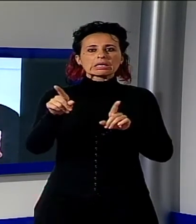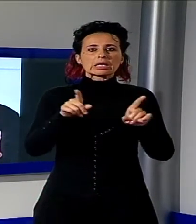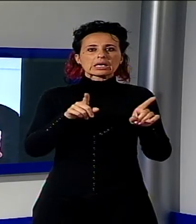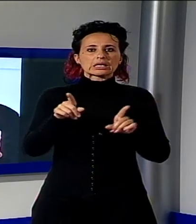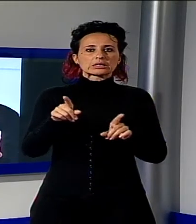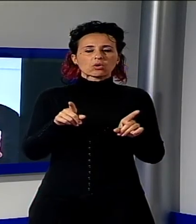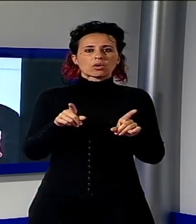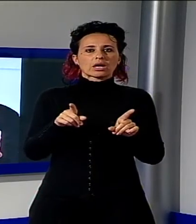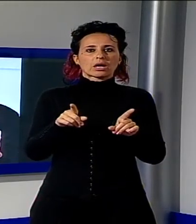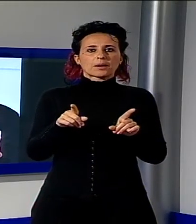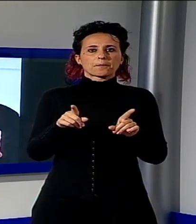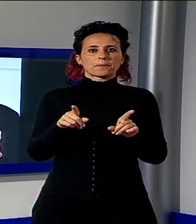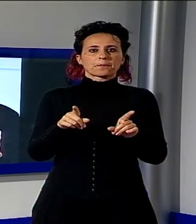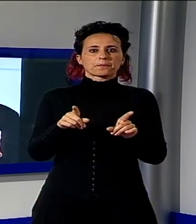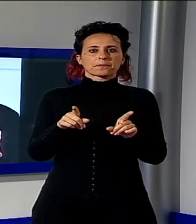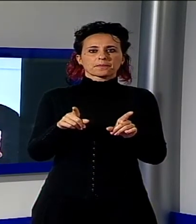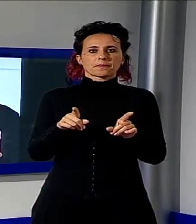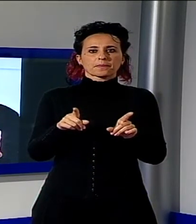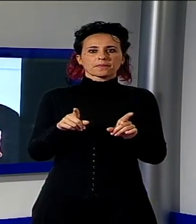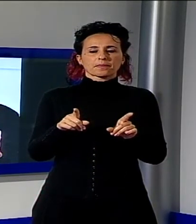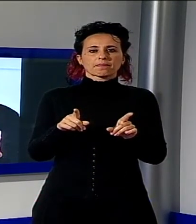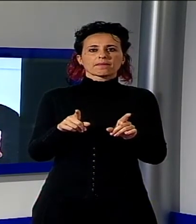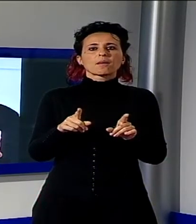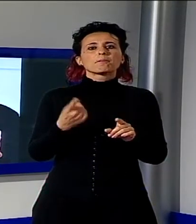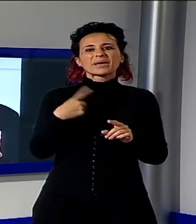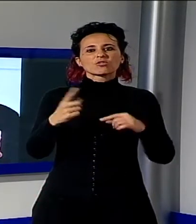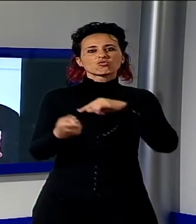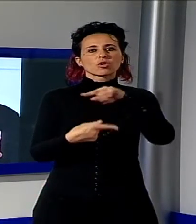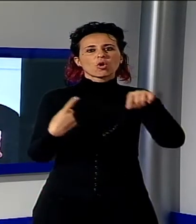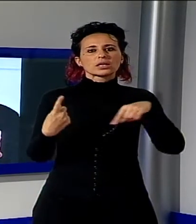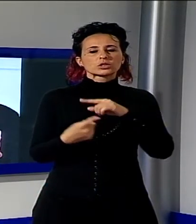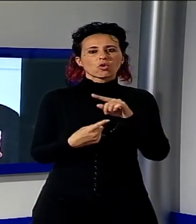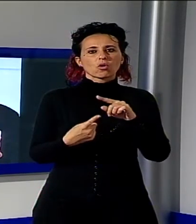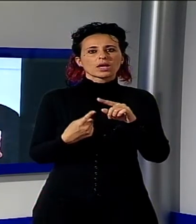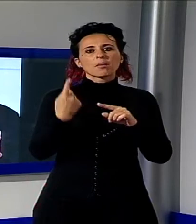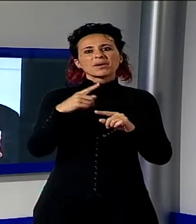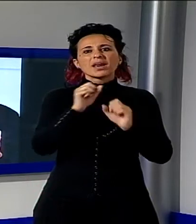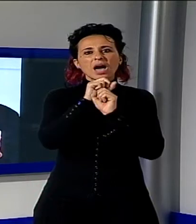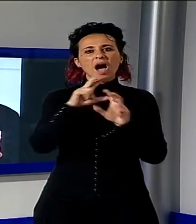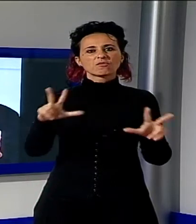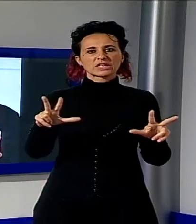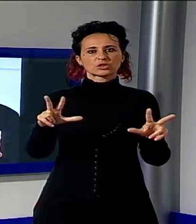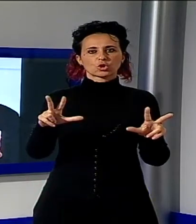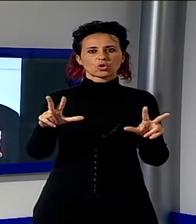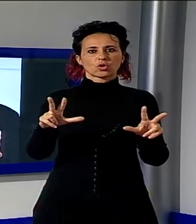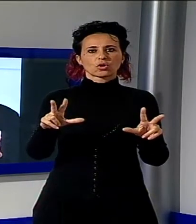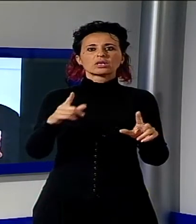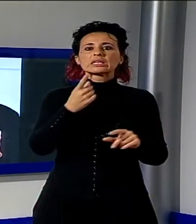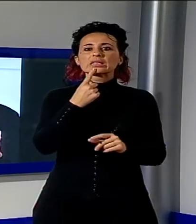delle indicazioni da circolazione stradale, ma come avviso che si comunica che è proprio per portare a conoscenza della popolazione